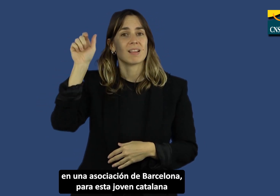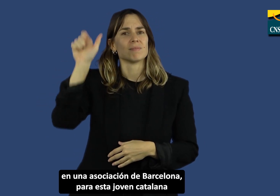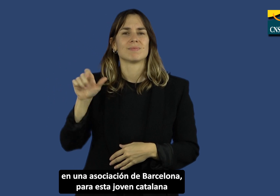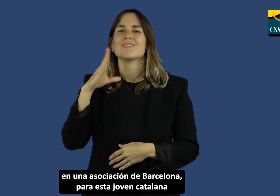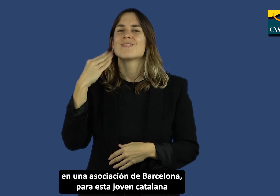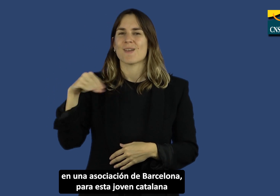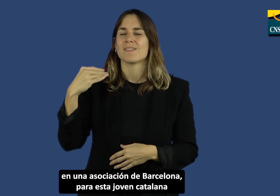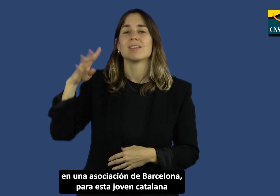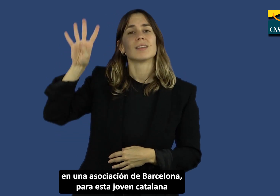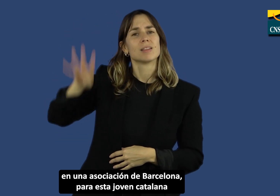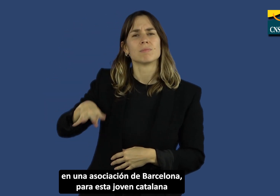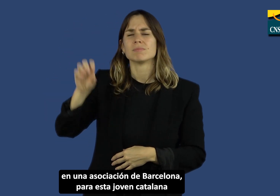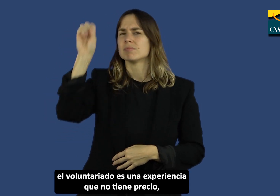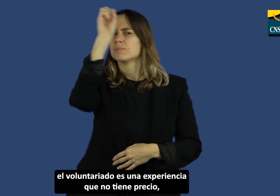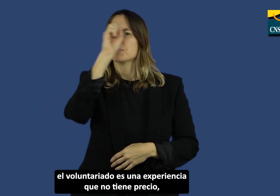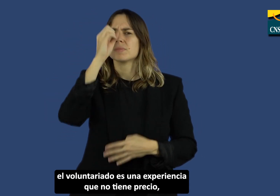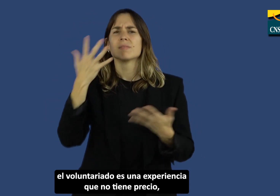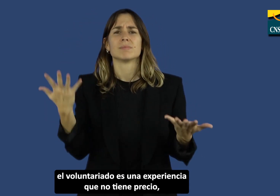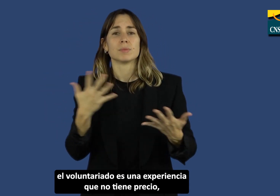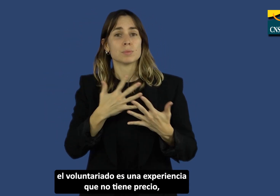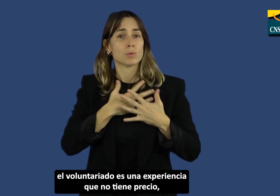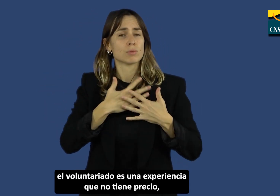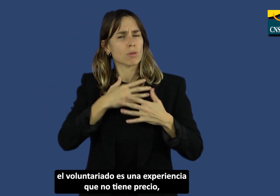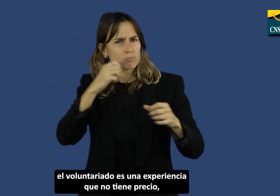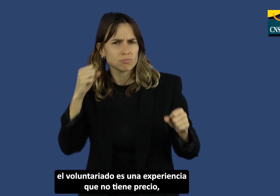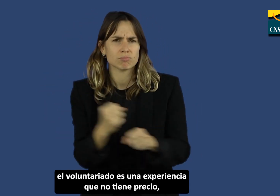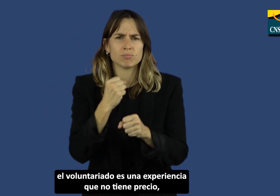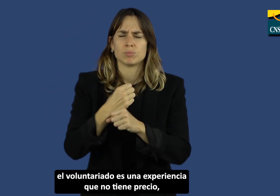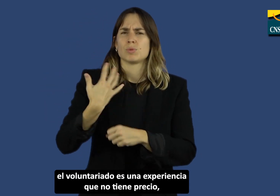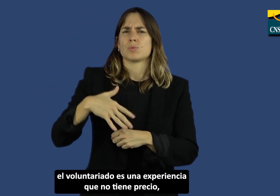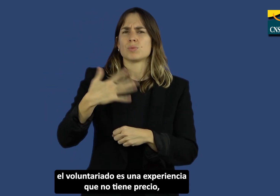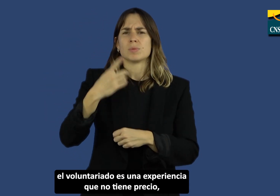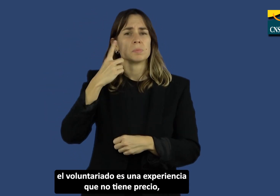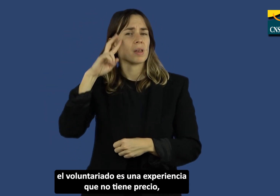el voluntariado es una experiencia que no tiene precio